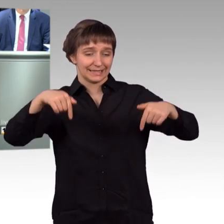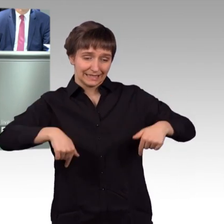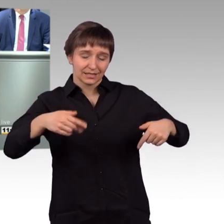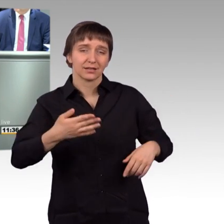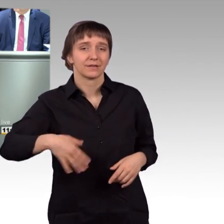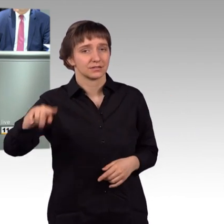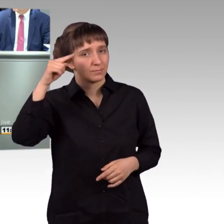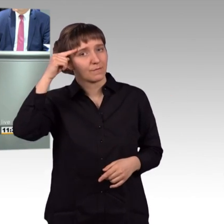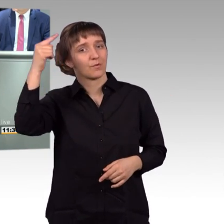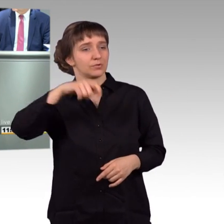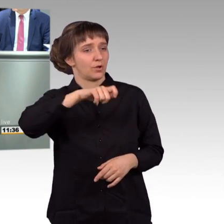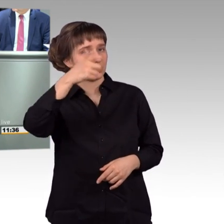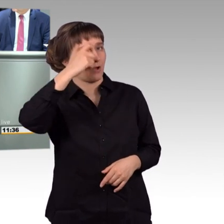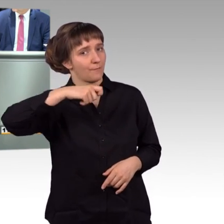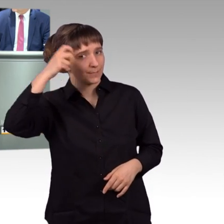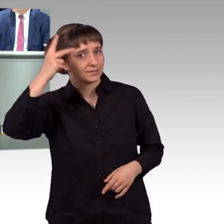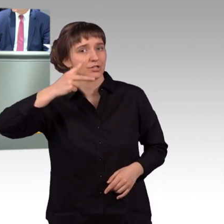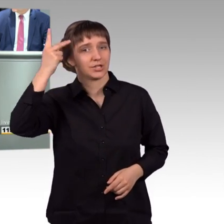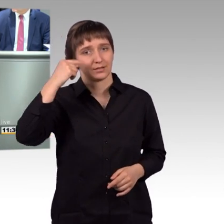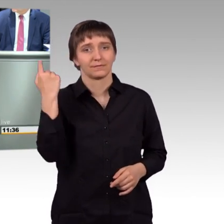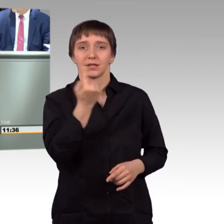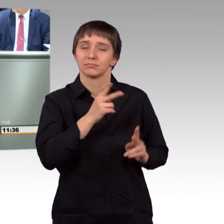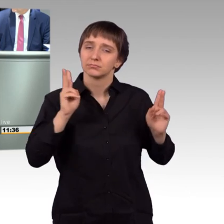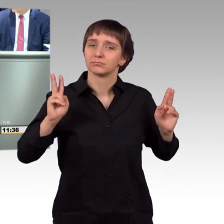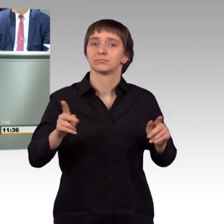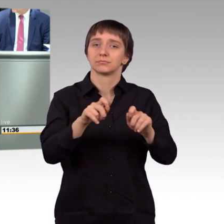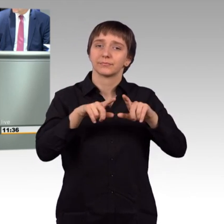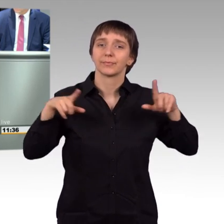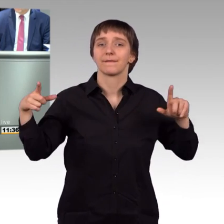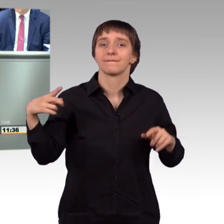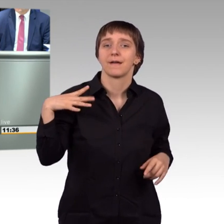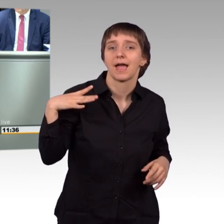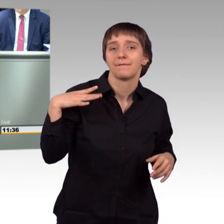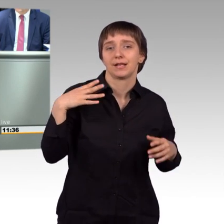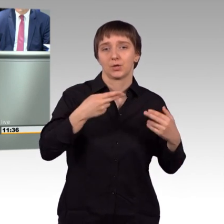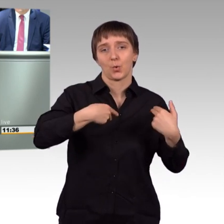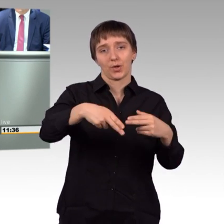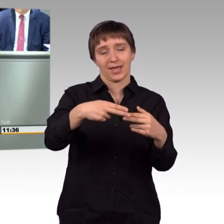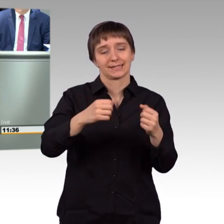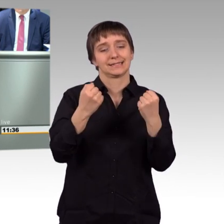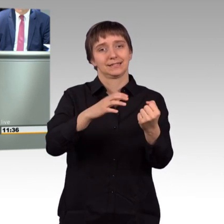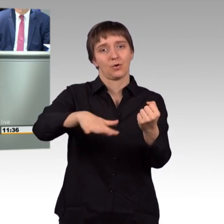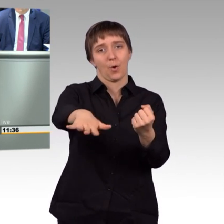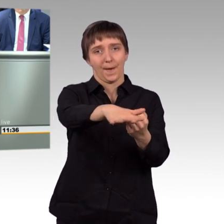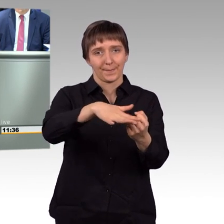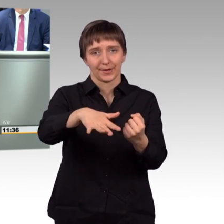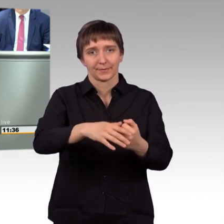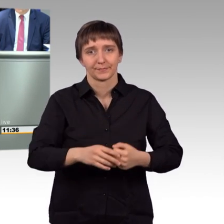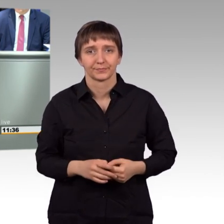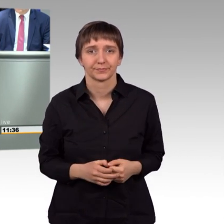es geht um die freiwillige Rückkehr in sichere Räume. Und dann kann es natürlich auch die in den letzten Wochen